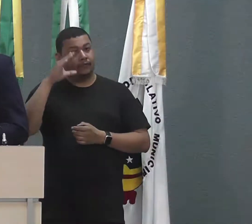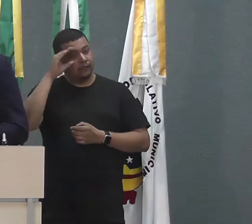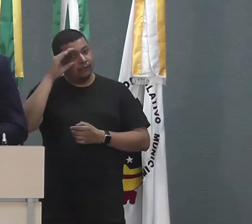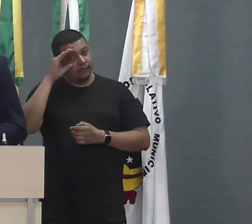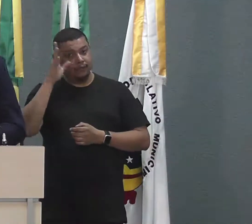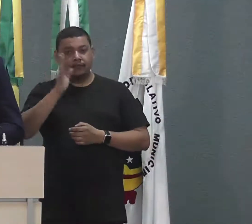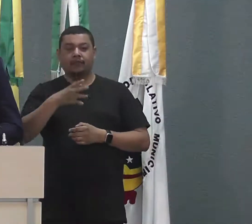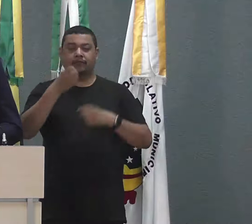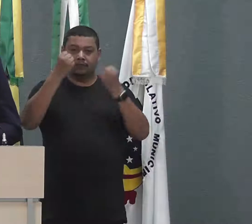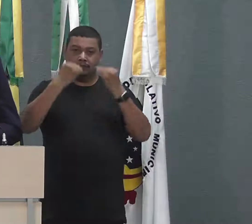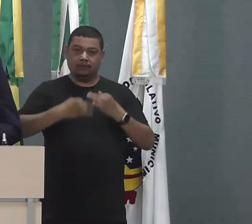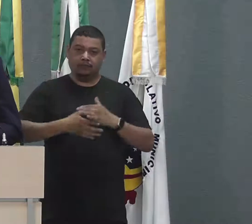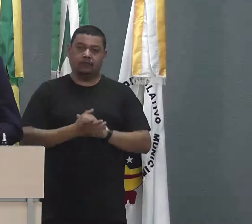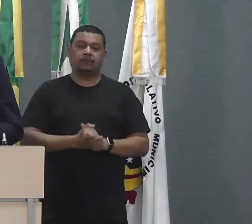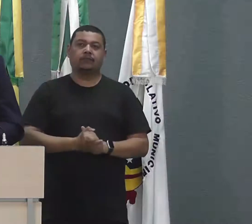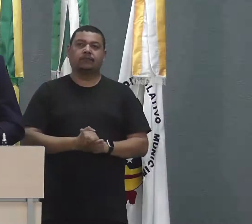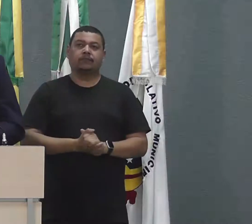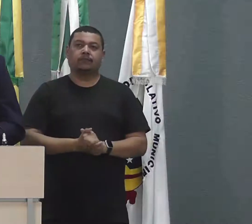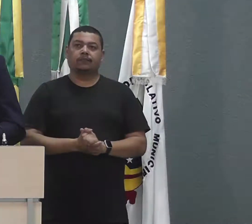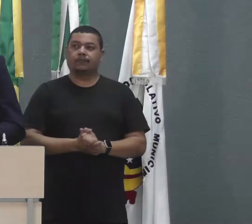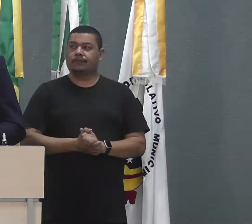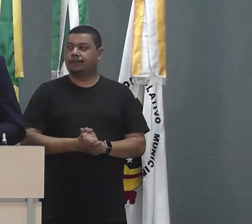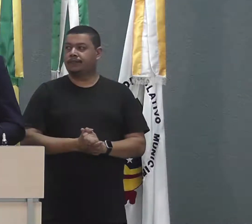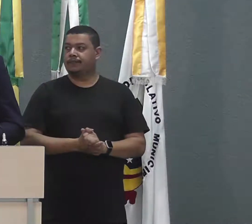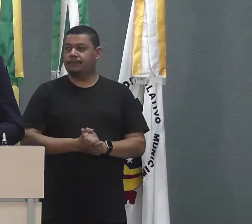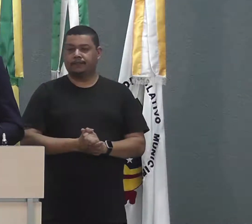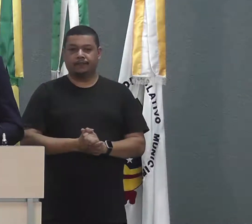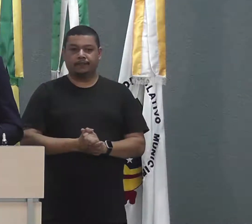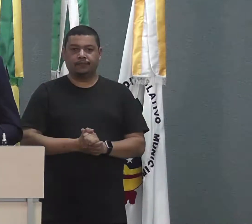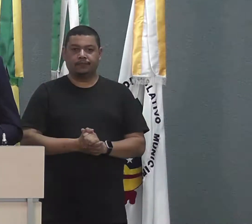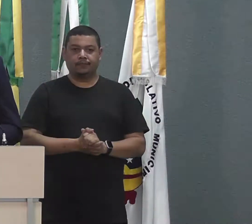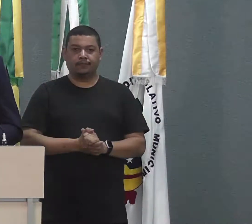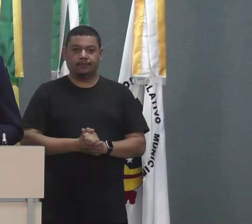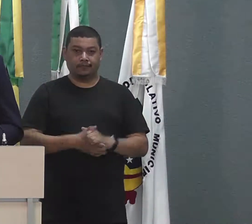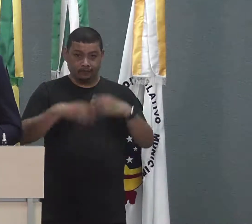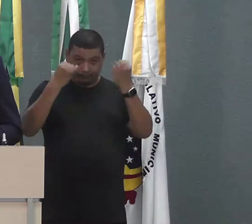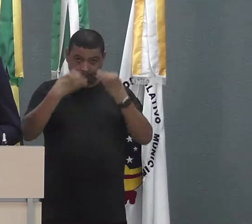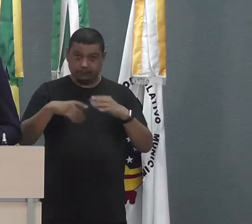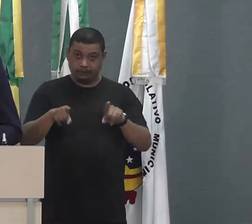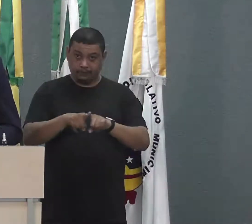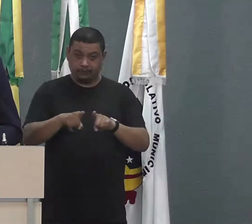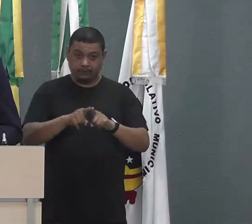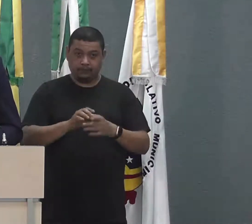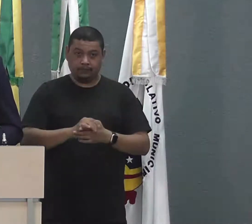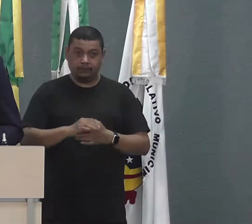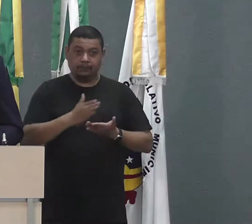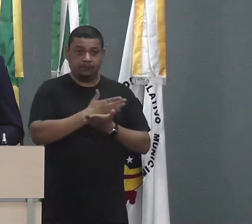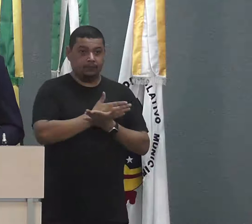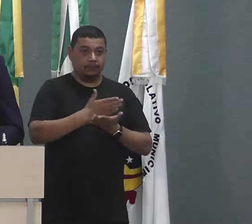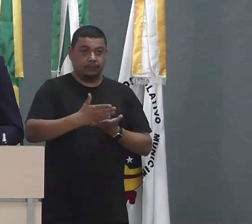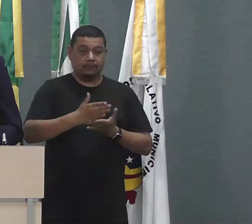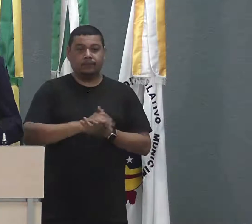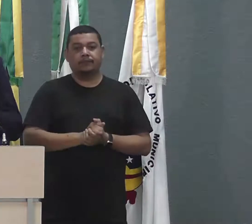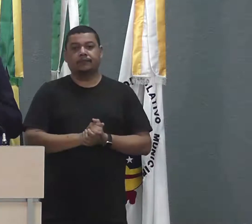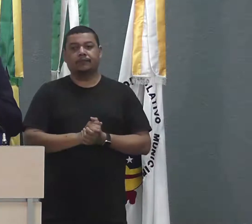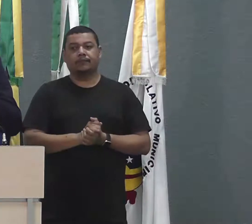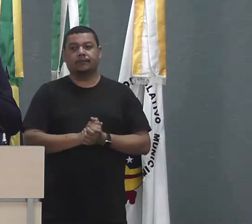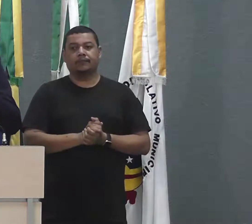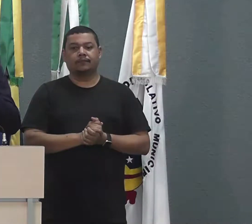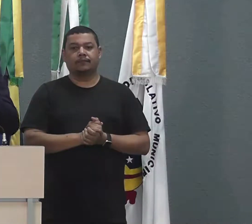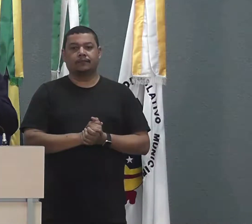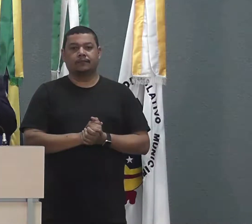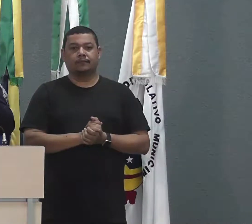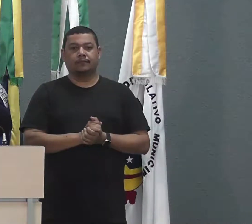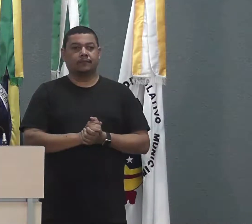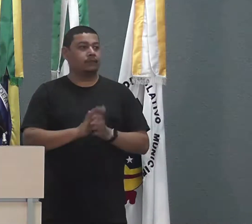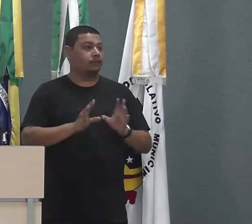no discurso dele, teve a honra de falar também, aqui o início de vendas de